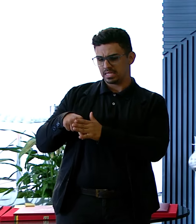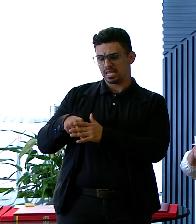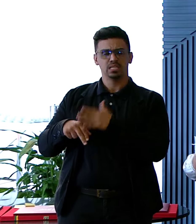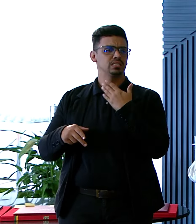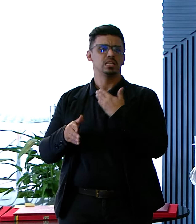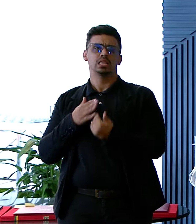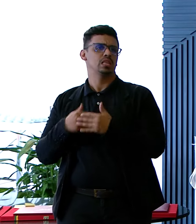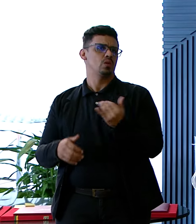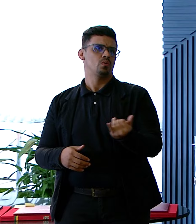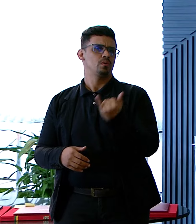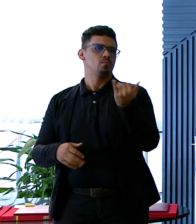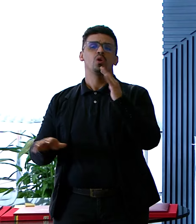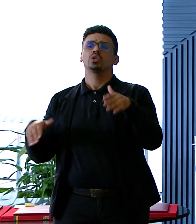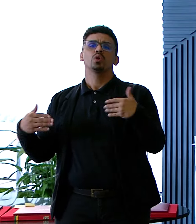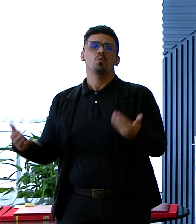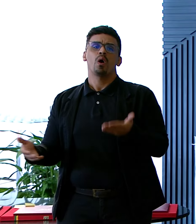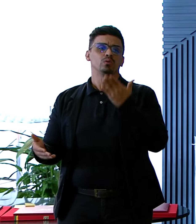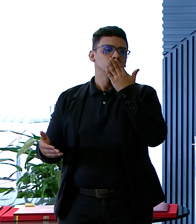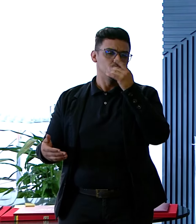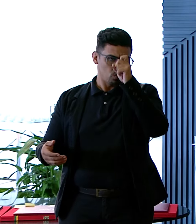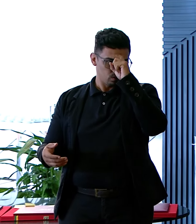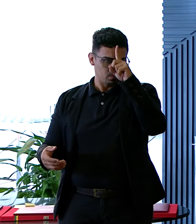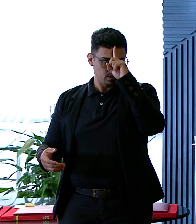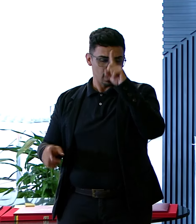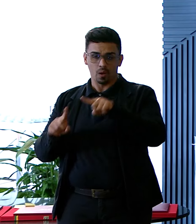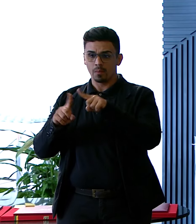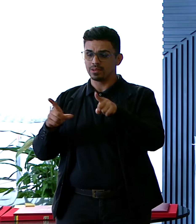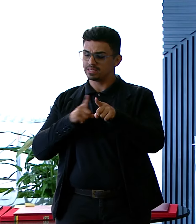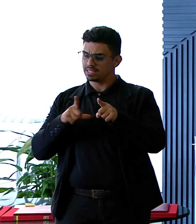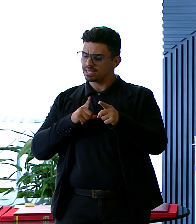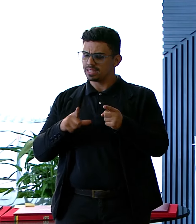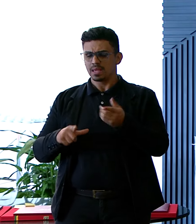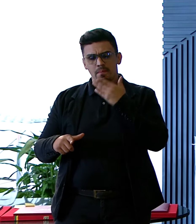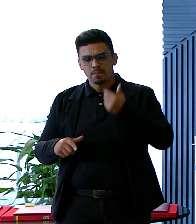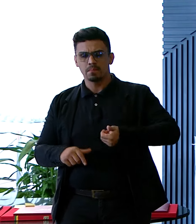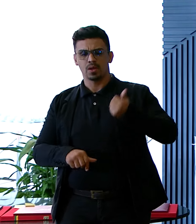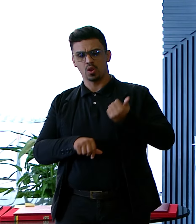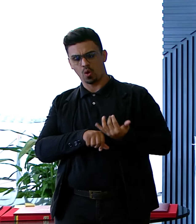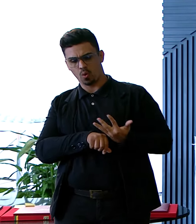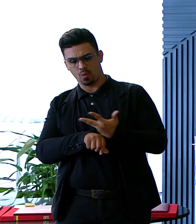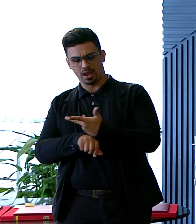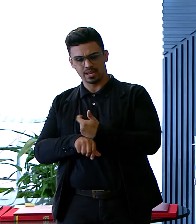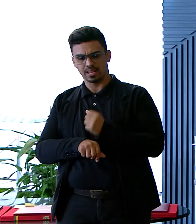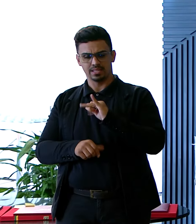o procedimento Regional regional Que venha Mas com melhor qualidade Se o pré-natal Se o